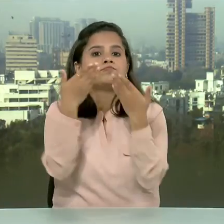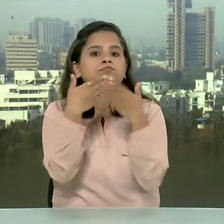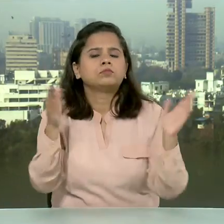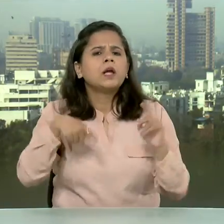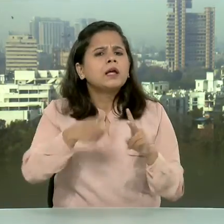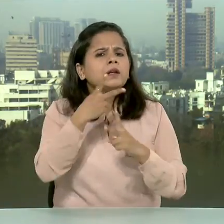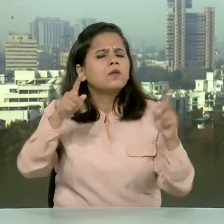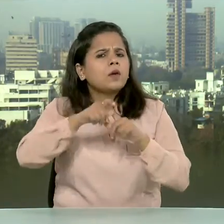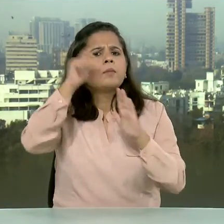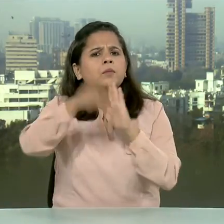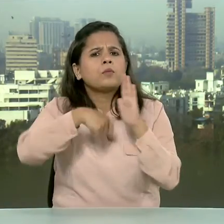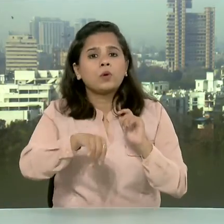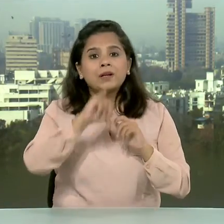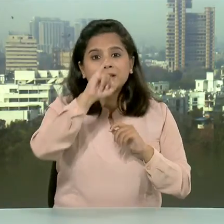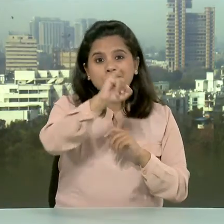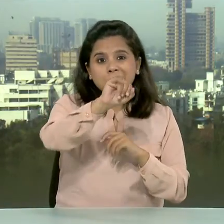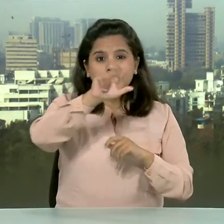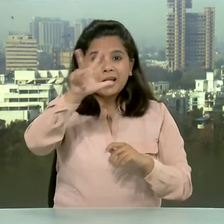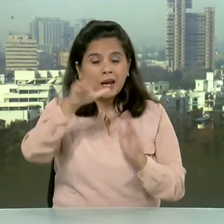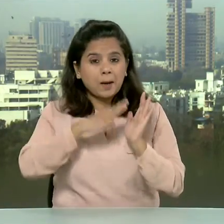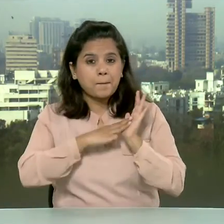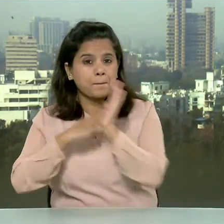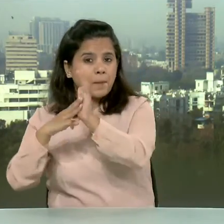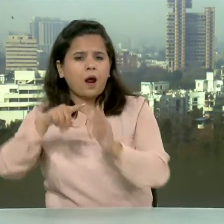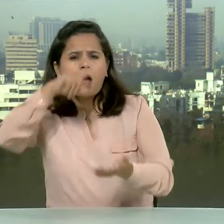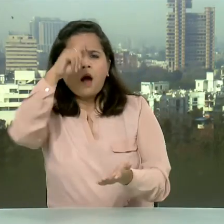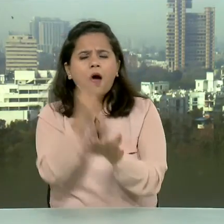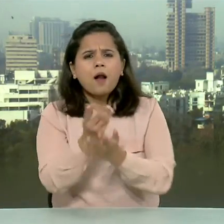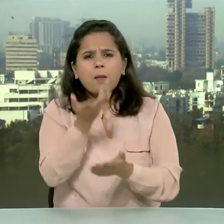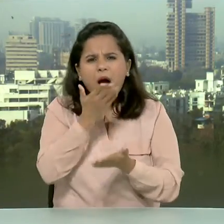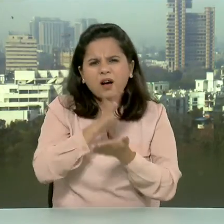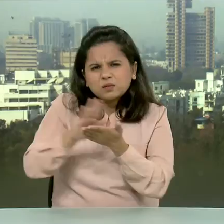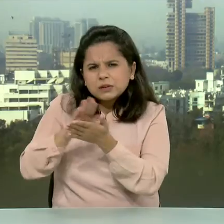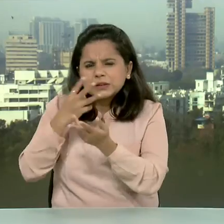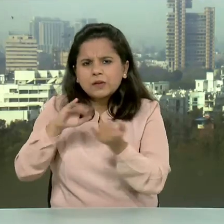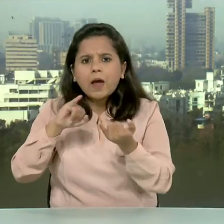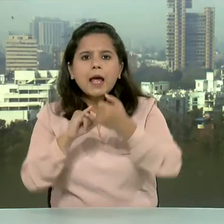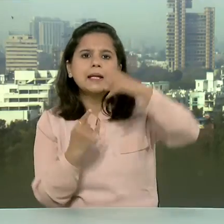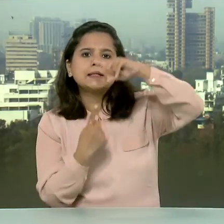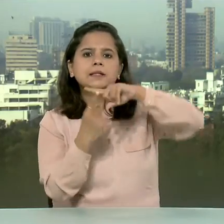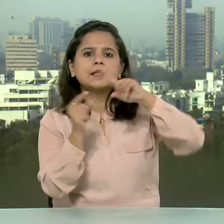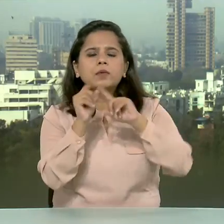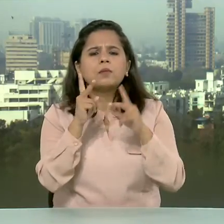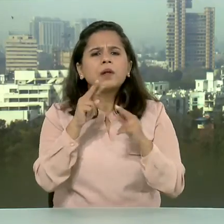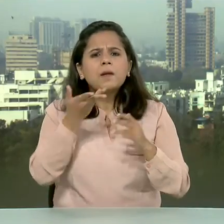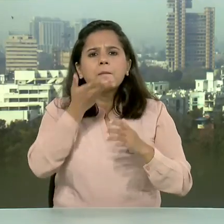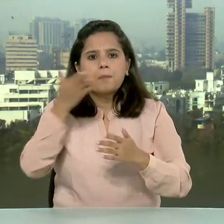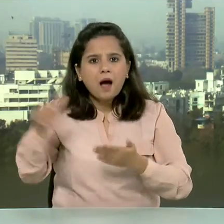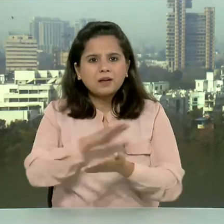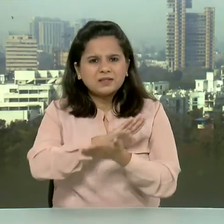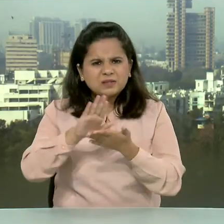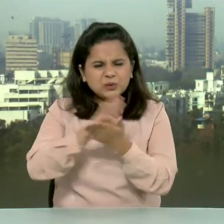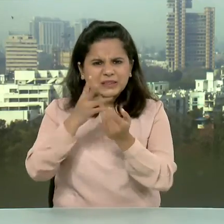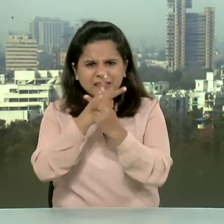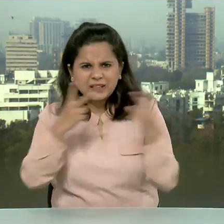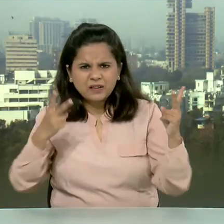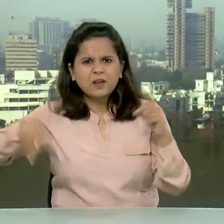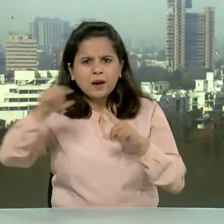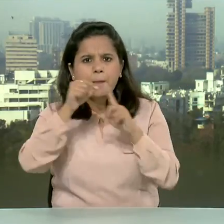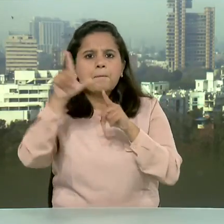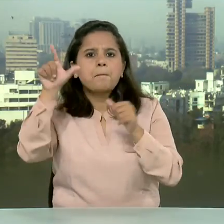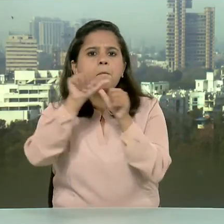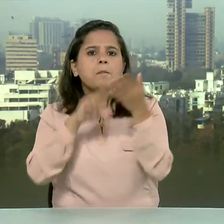परियोजनाओं में 68 मिलियन लीटर प्रती दिन की क्षमतावाले एक नए स्टीपे यानी सीवेज ट्रीटमेंट प्लांट का निर्मान